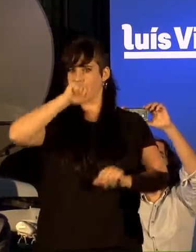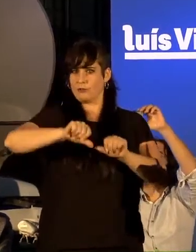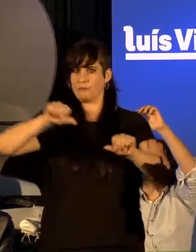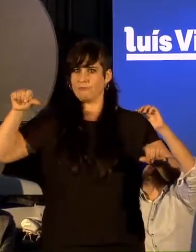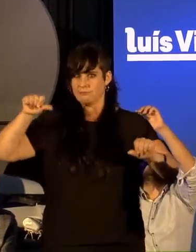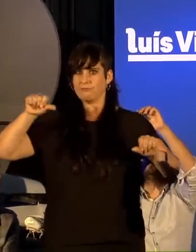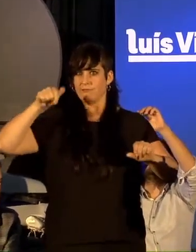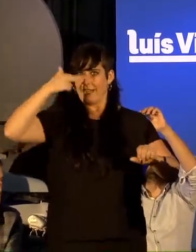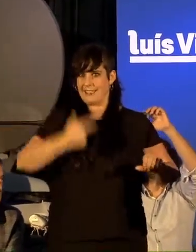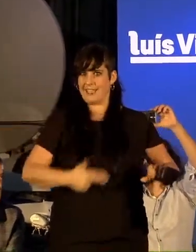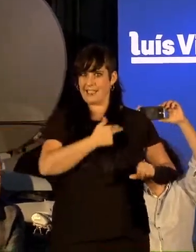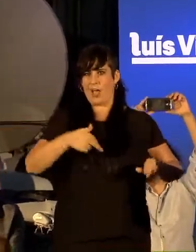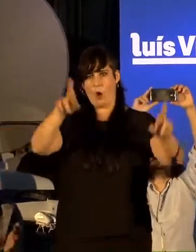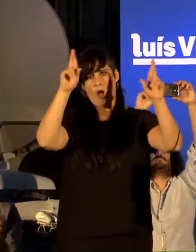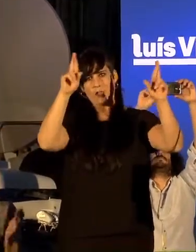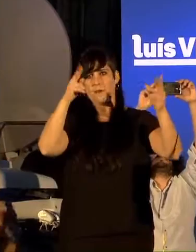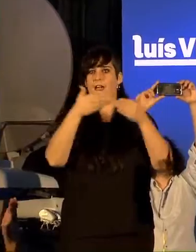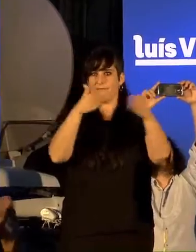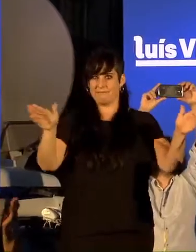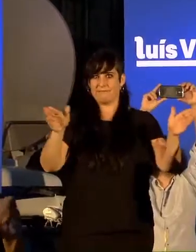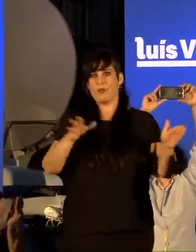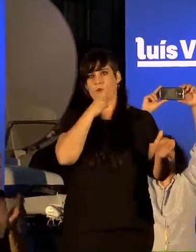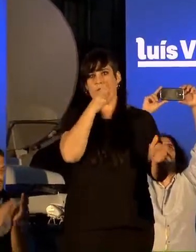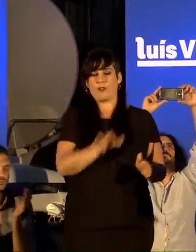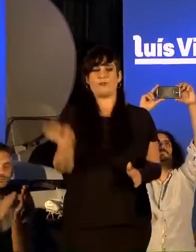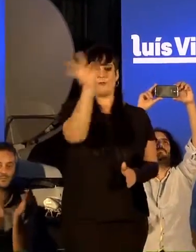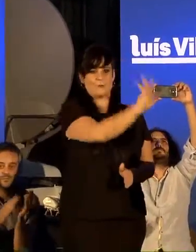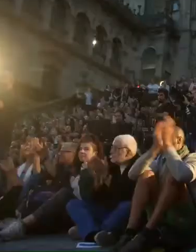Compostela, e con el vos deixo, con vos alcalde.